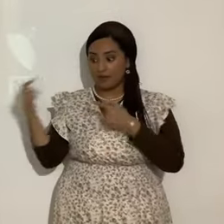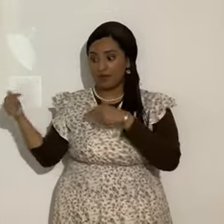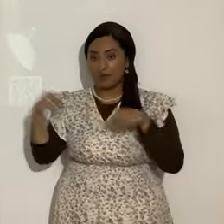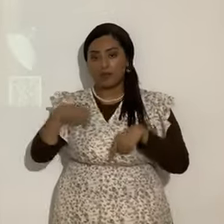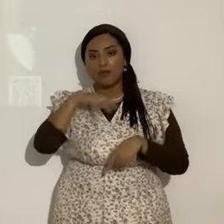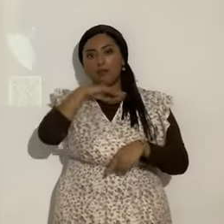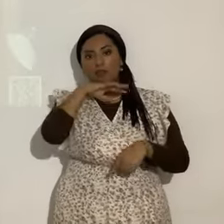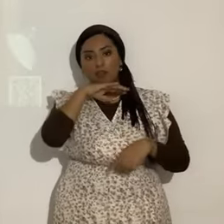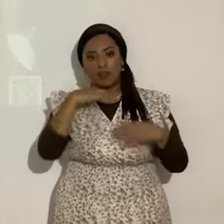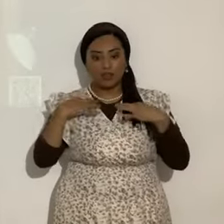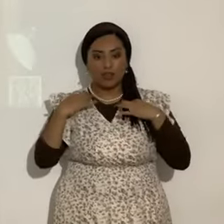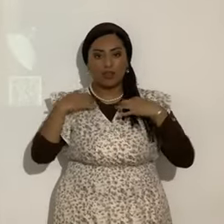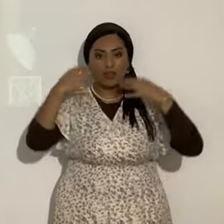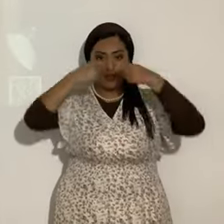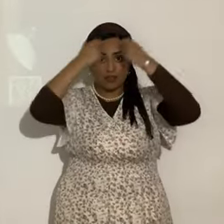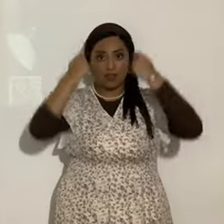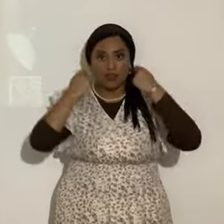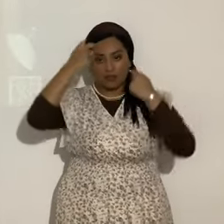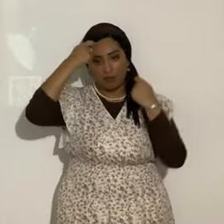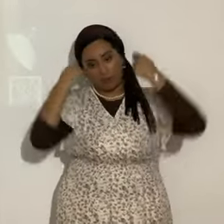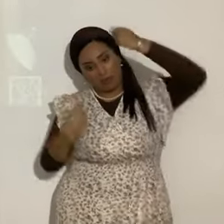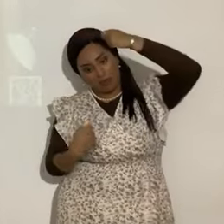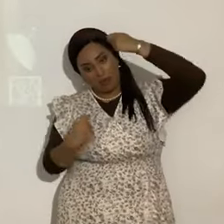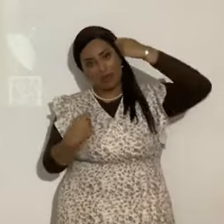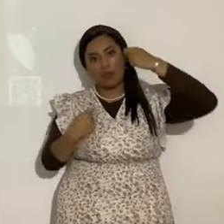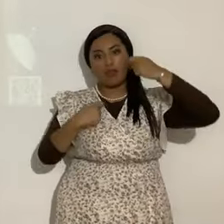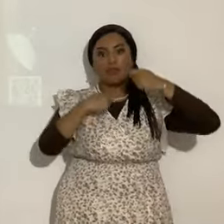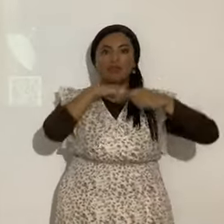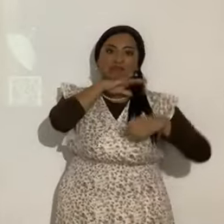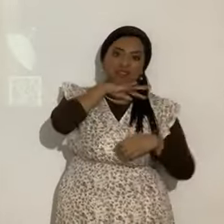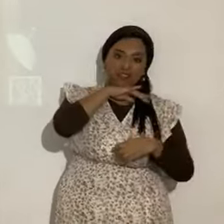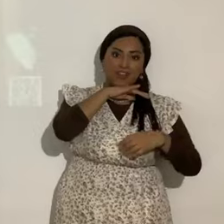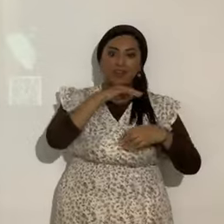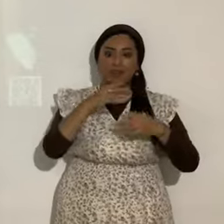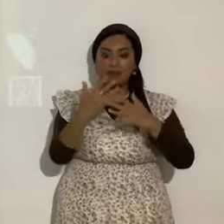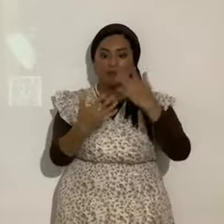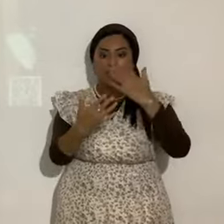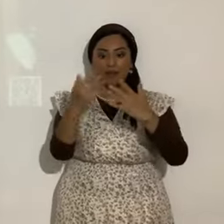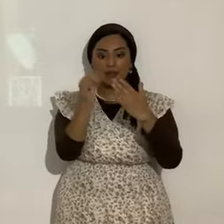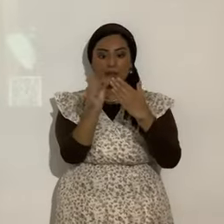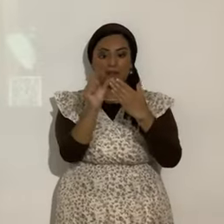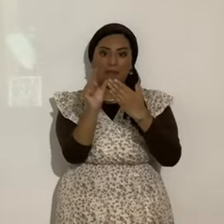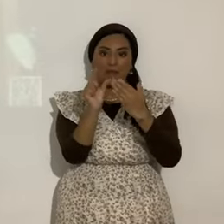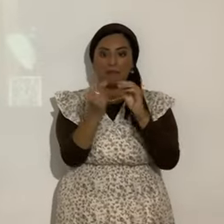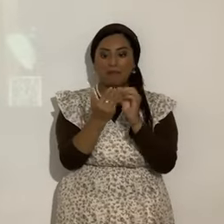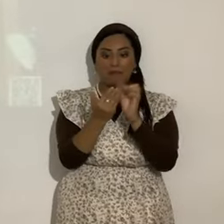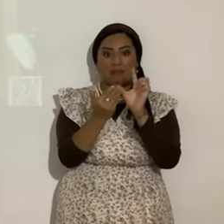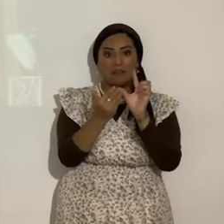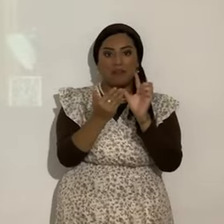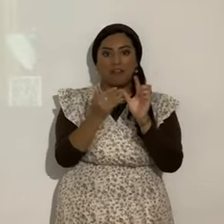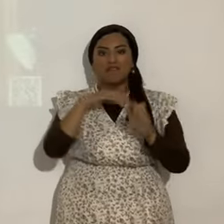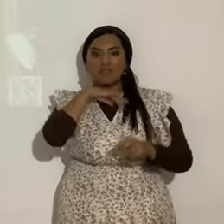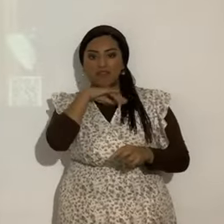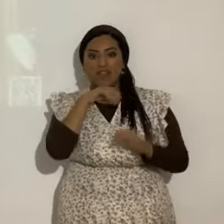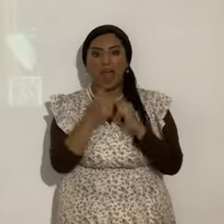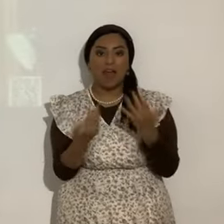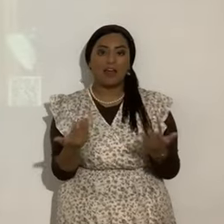fachudo con el talito lleno de manchas de mole y mis uñas todas sin recortar todas mugrosas o sea no eso no